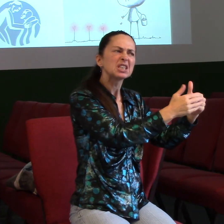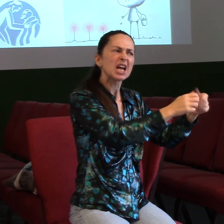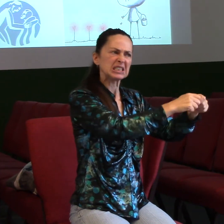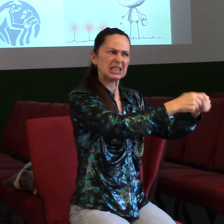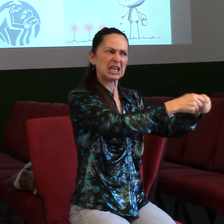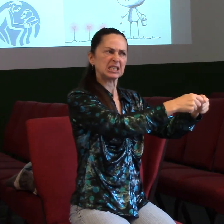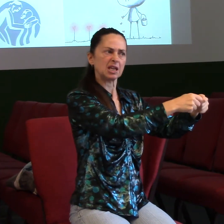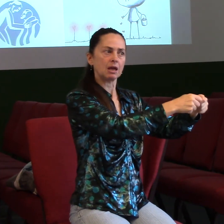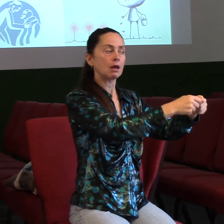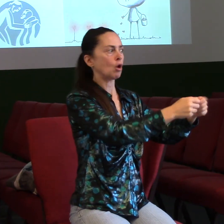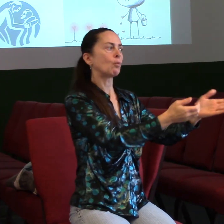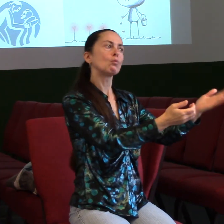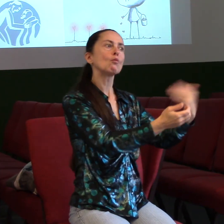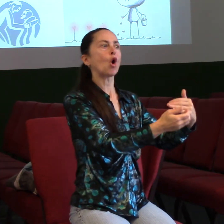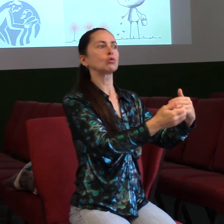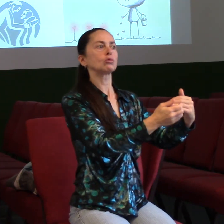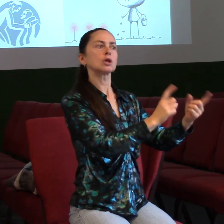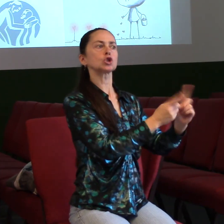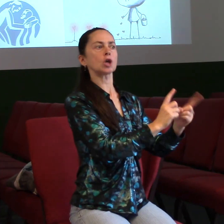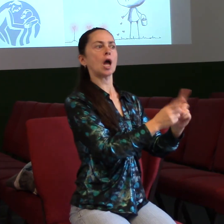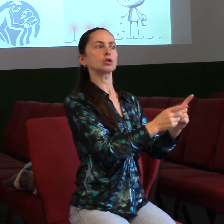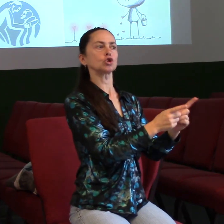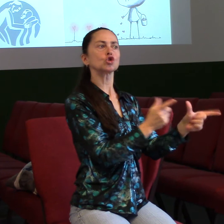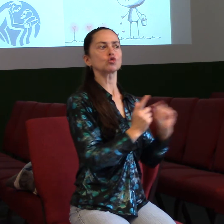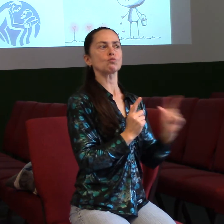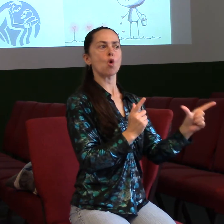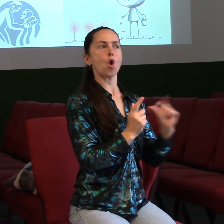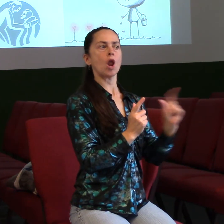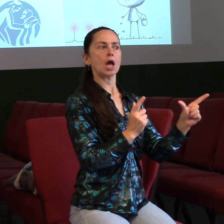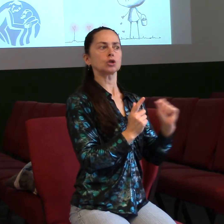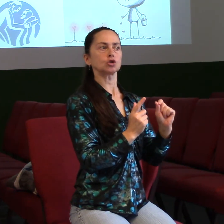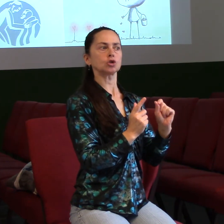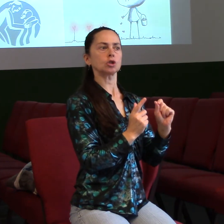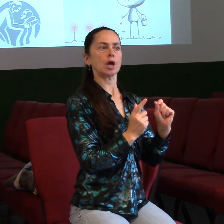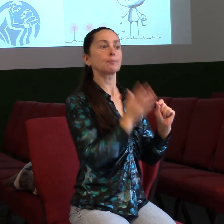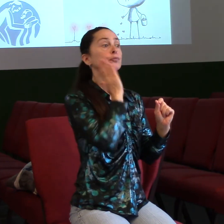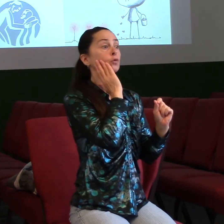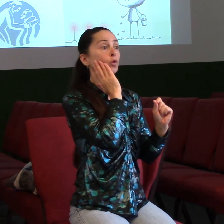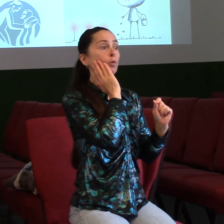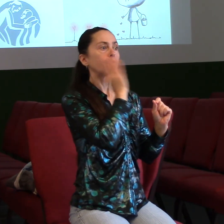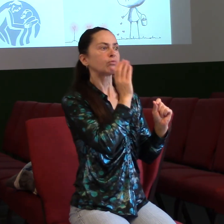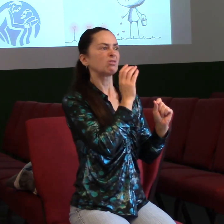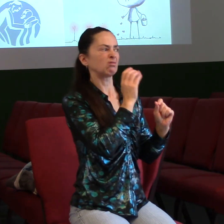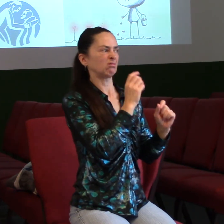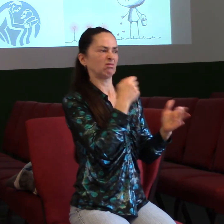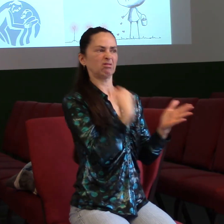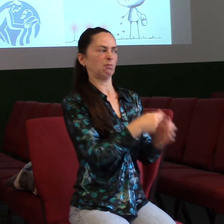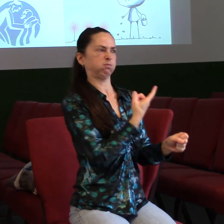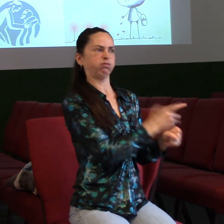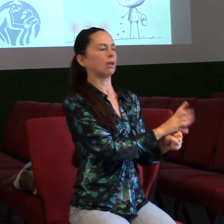pojďme ho společně vyřešit. Tak najednou už to není o tom, že jdu řešit konflikt, abych toho druhého sejmul, jdu řešit konflikt, protože mi